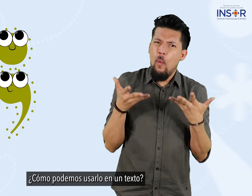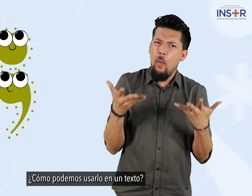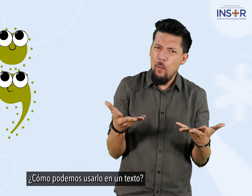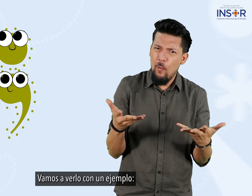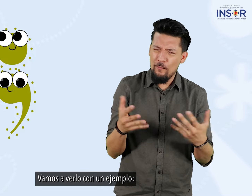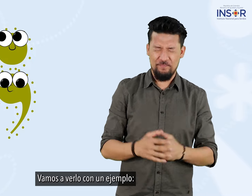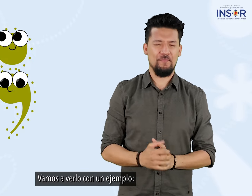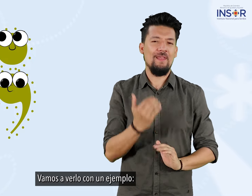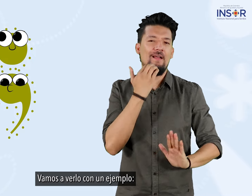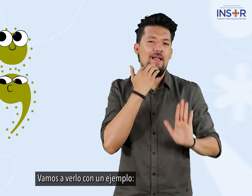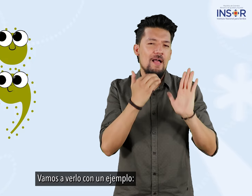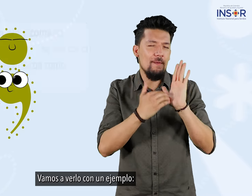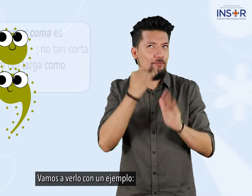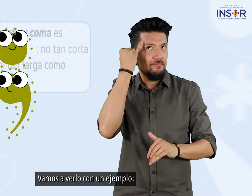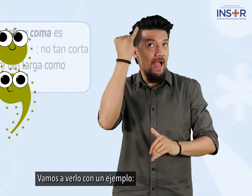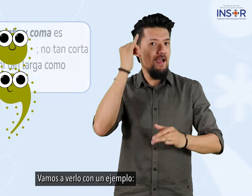vamos a verlo con un ejemplo